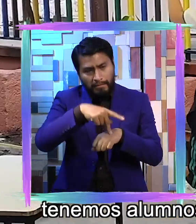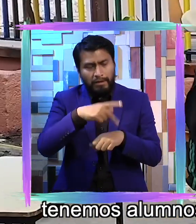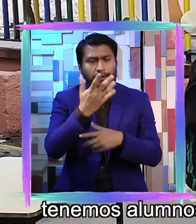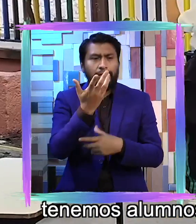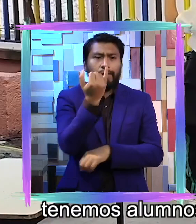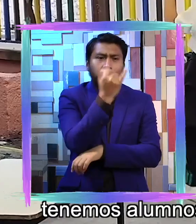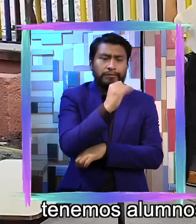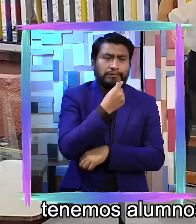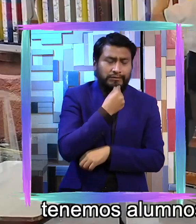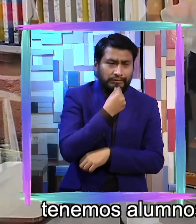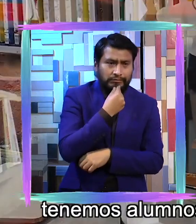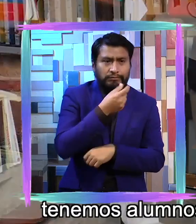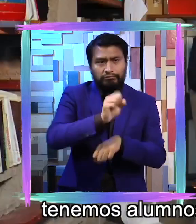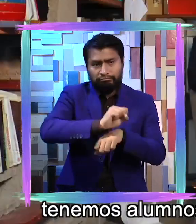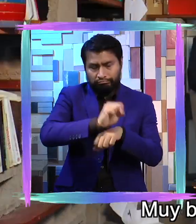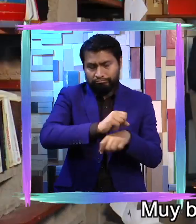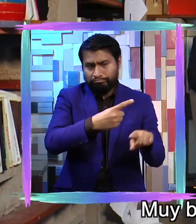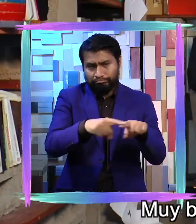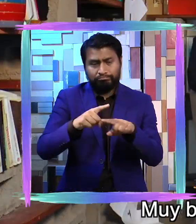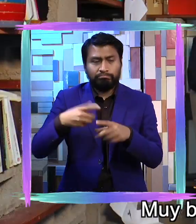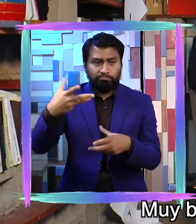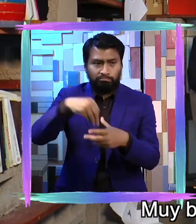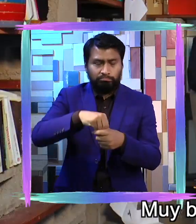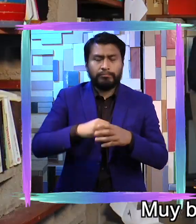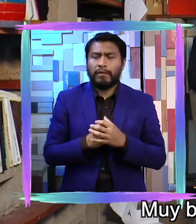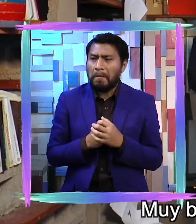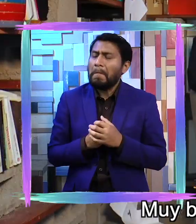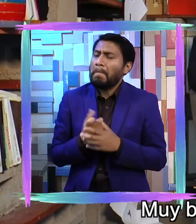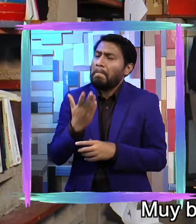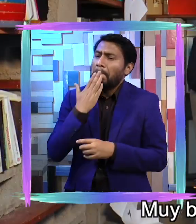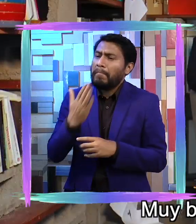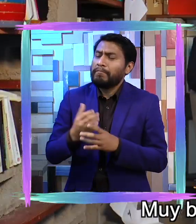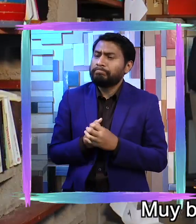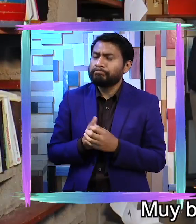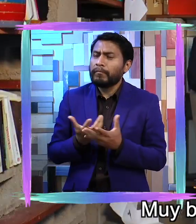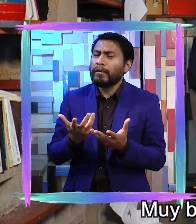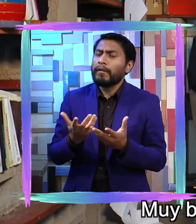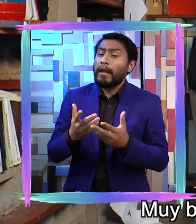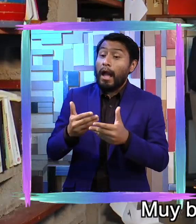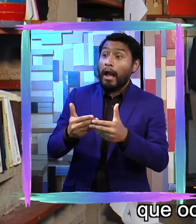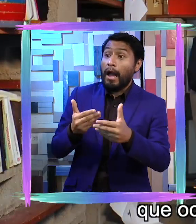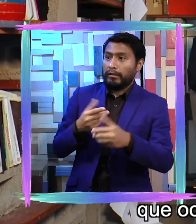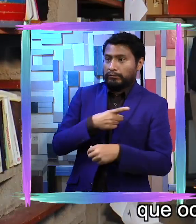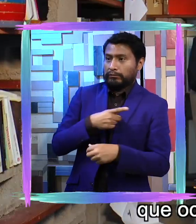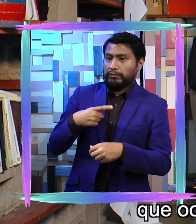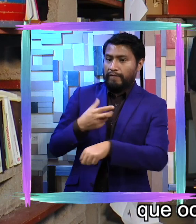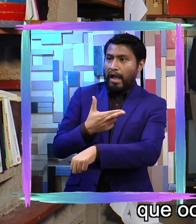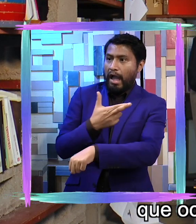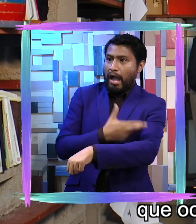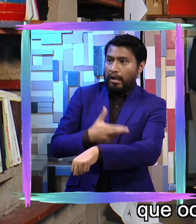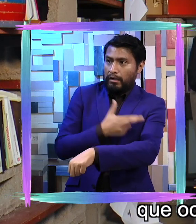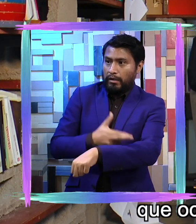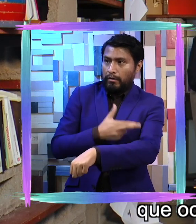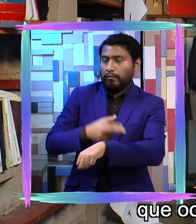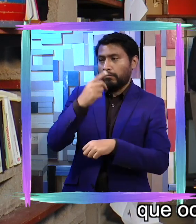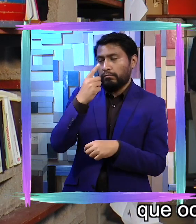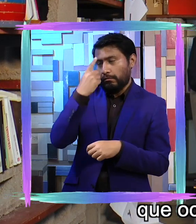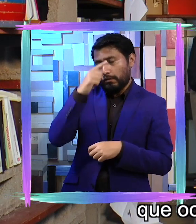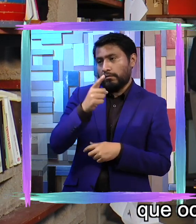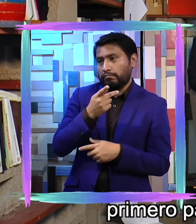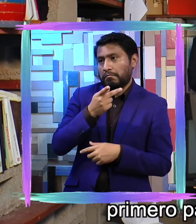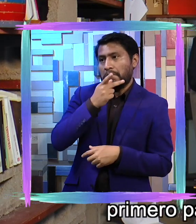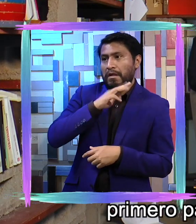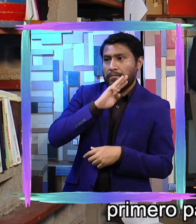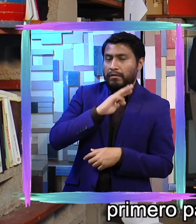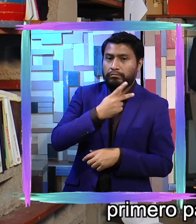preescolar, en secundaria. Muy bien, ¿cuáles serían los trámites que ocupan los jóvenes, los papás,